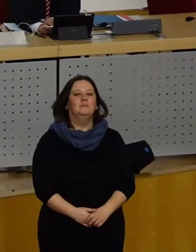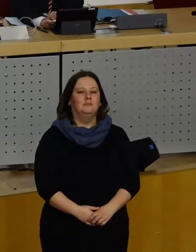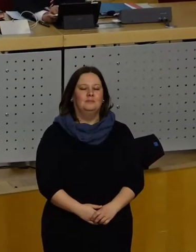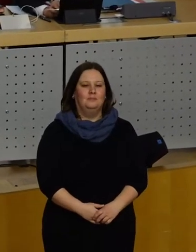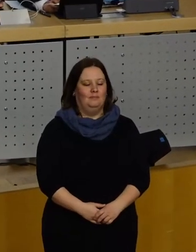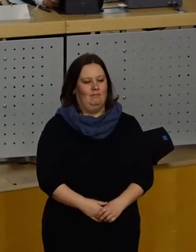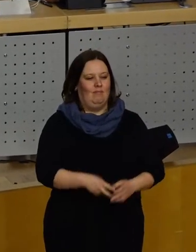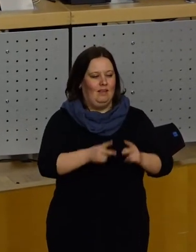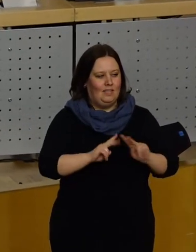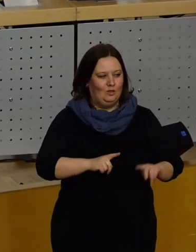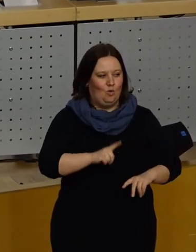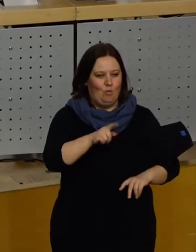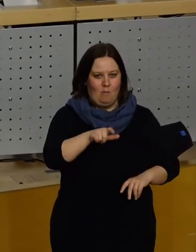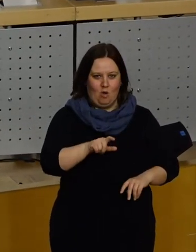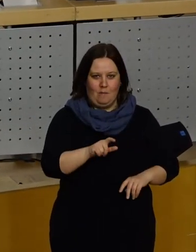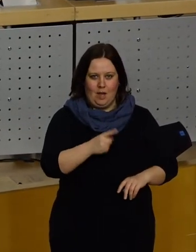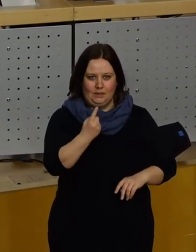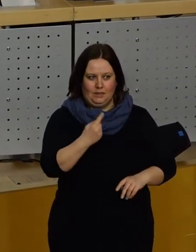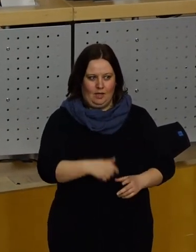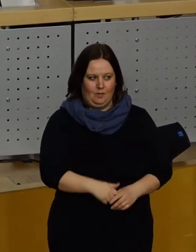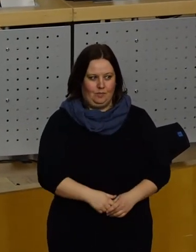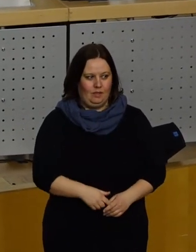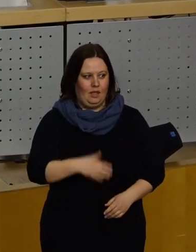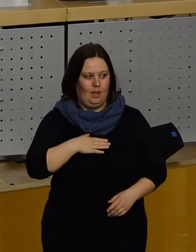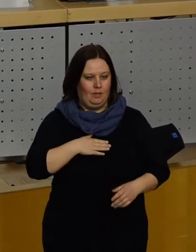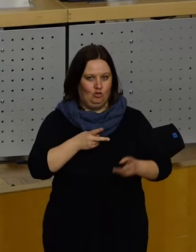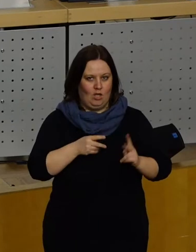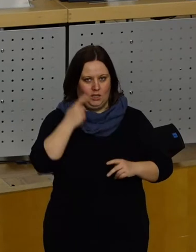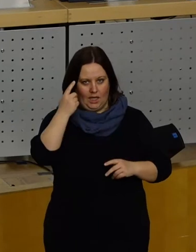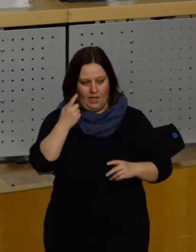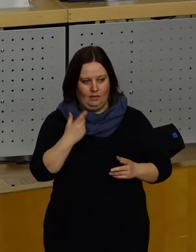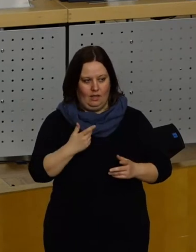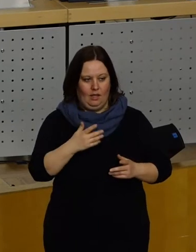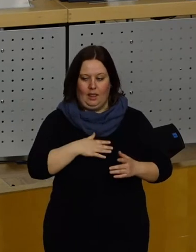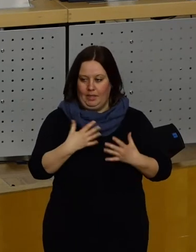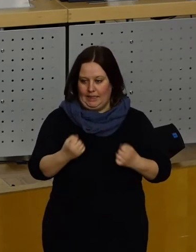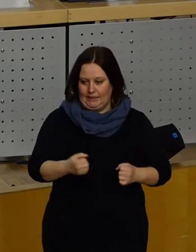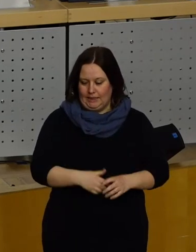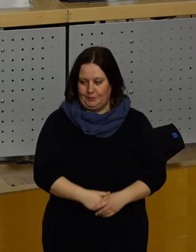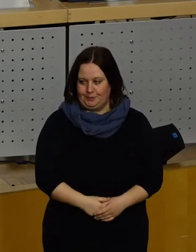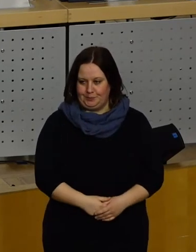Sehr geehrte Oberbürgermeister, werte Stadträtinnen und Stadträte, liebe Gäste.